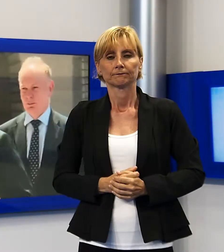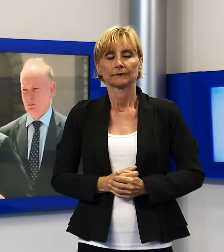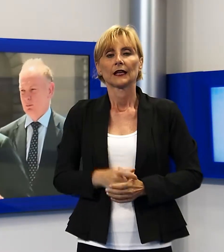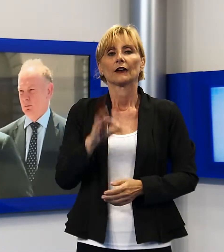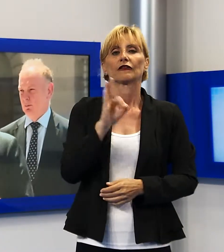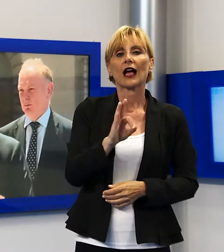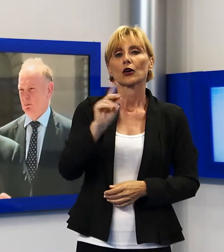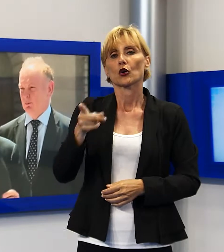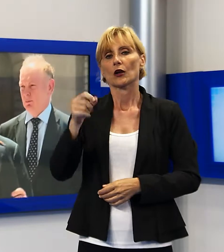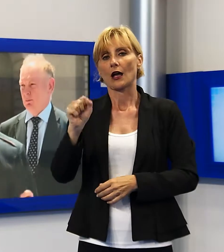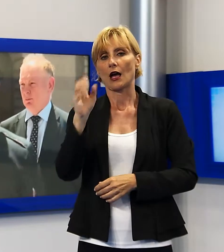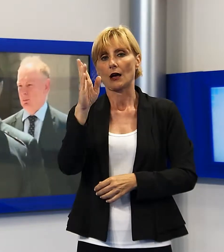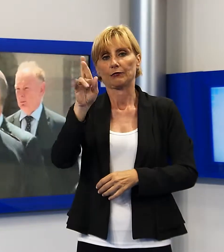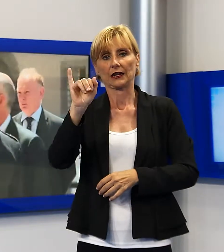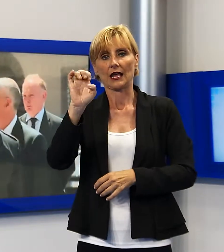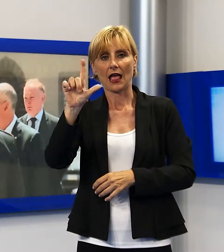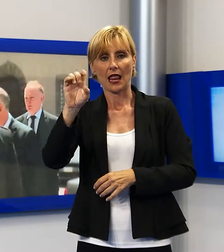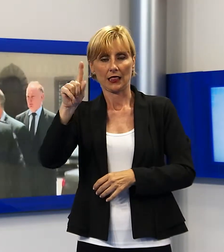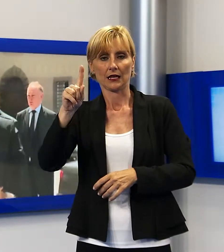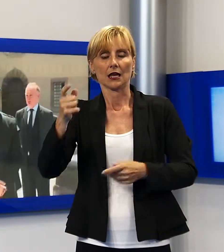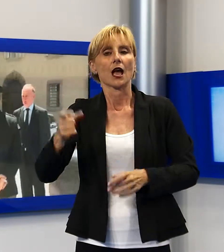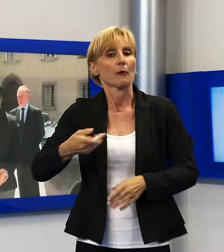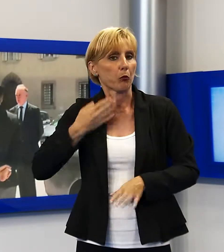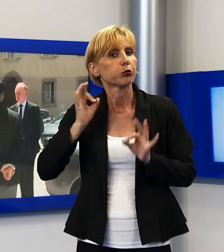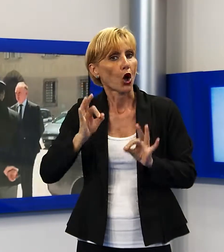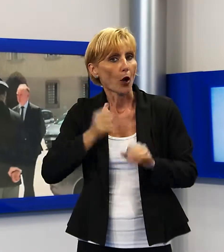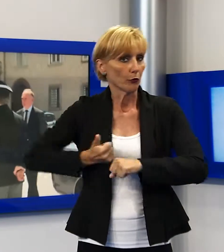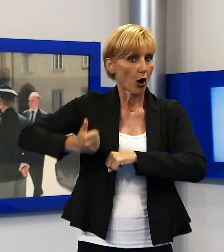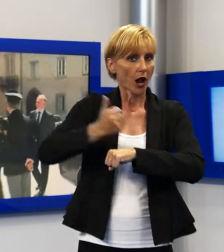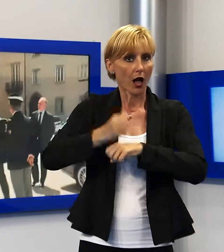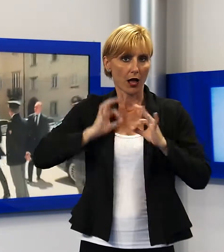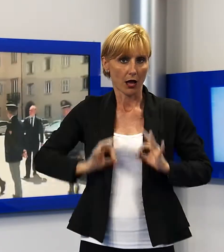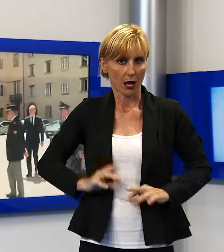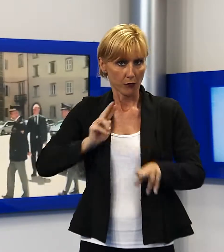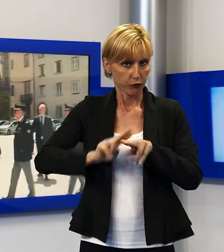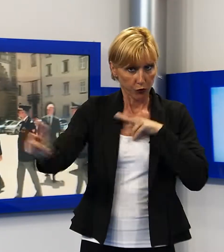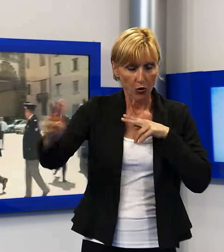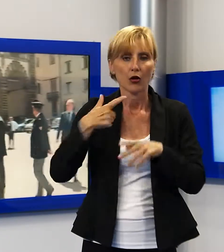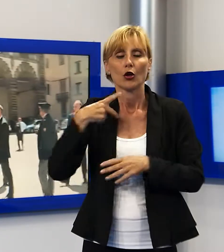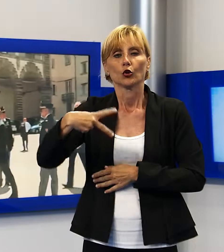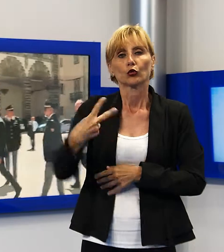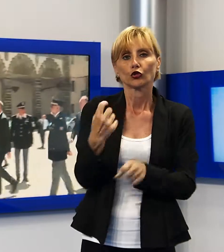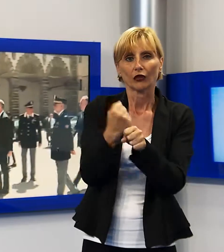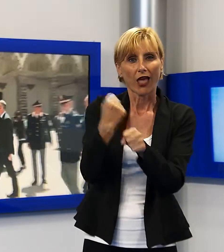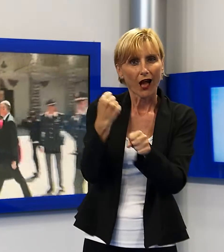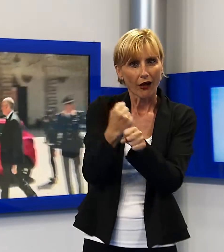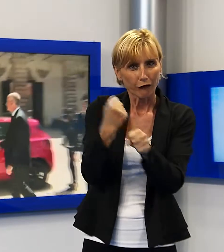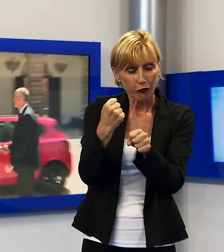Franco Gabrielli, capo della polizia, a concludere la due giorni di lavori del tavolo tecnico Railpol che da mercoledì ha visto a